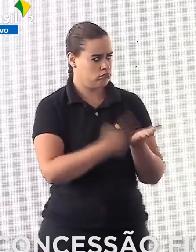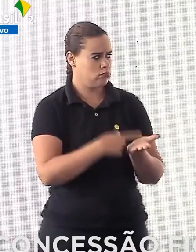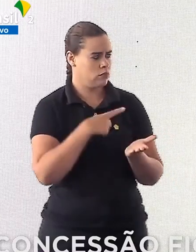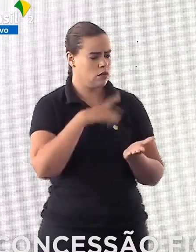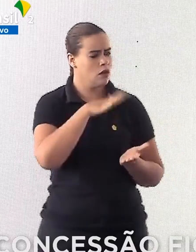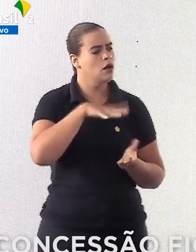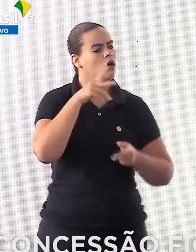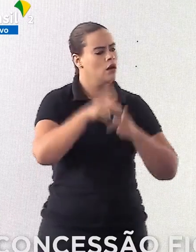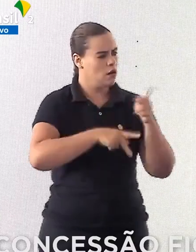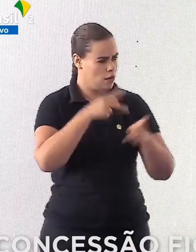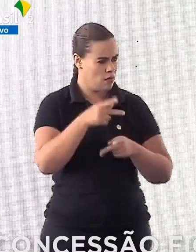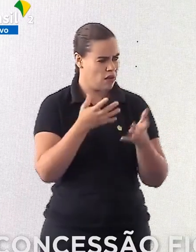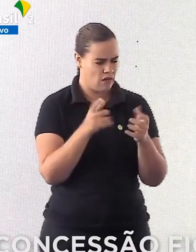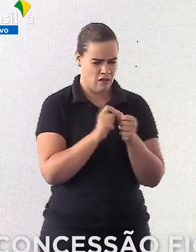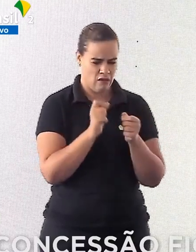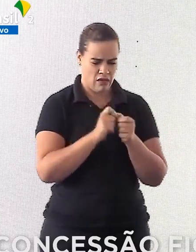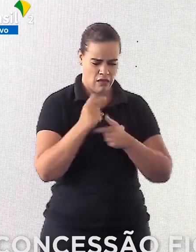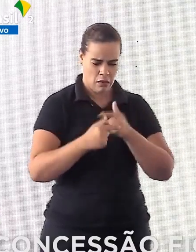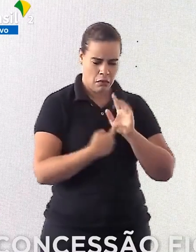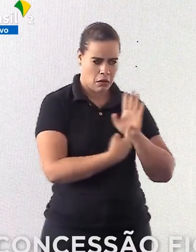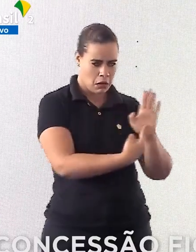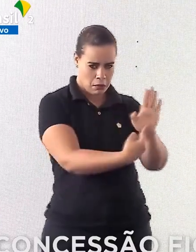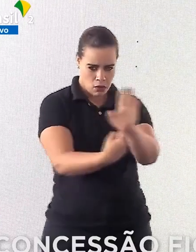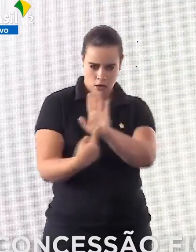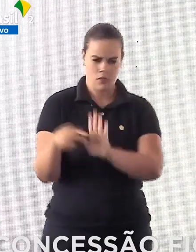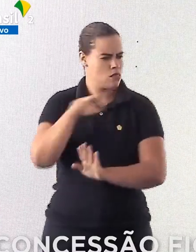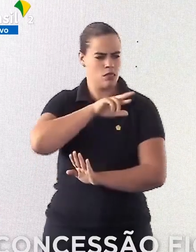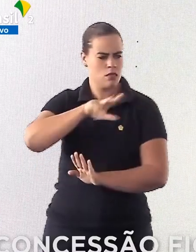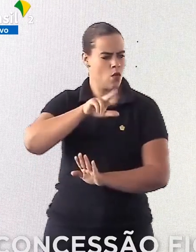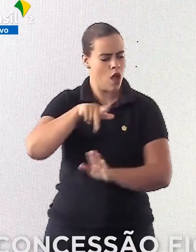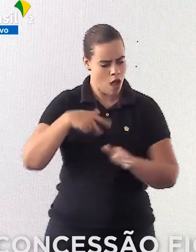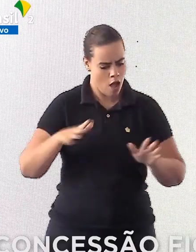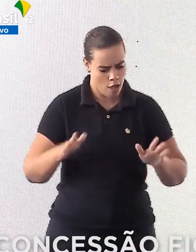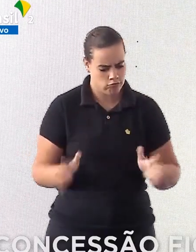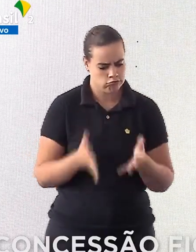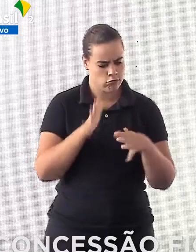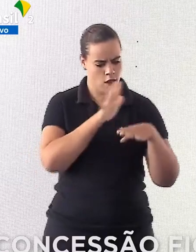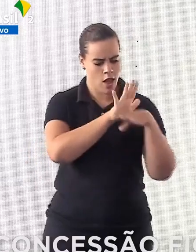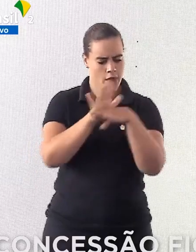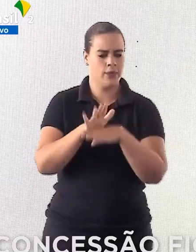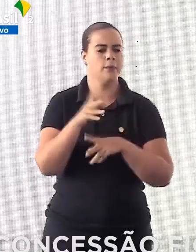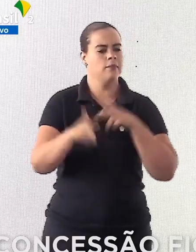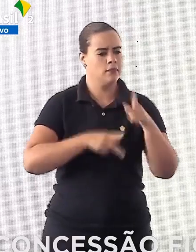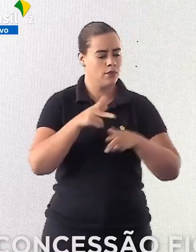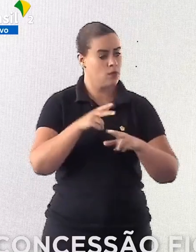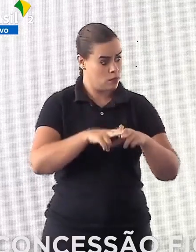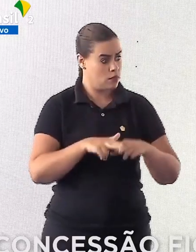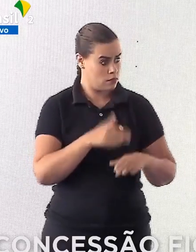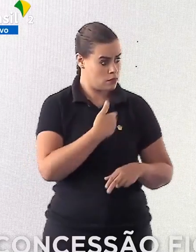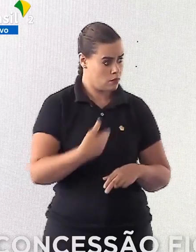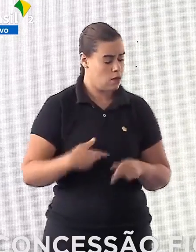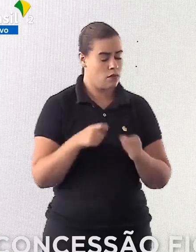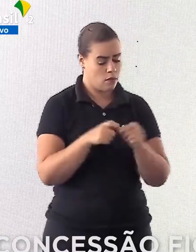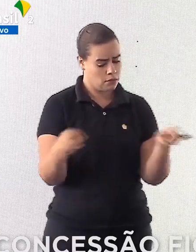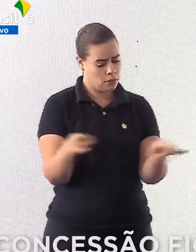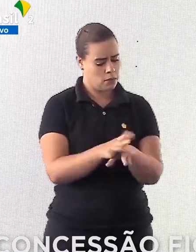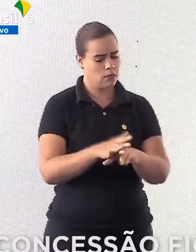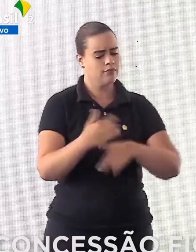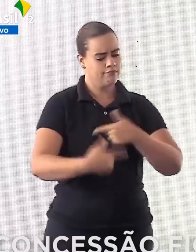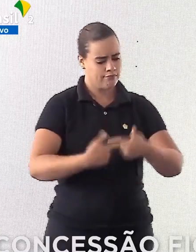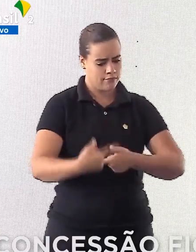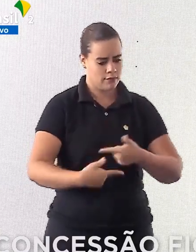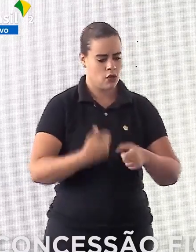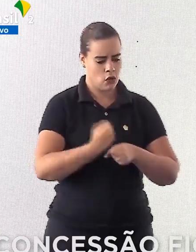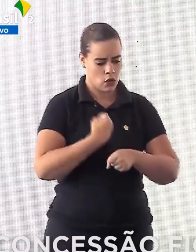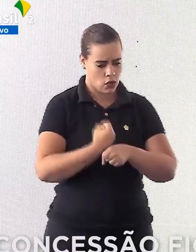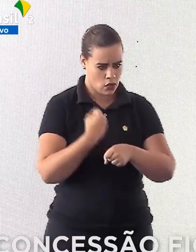o povo não quer fazer obra para aparecer, quer fazer obra para beneficiar o povo. Por isso que esse governo está concluindo obras. Ele não